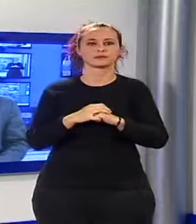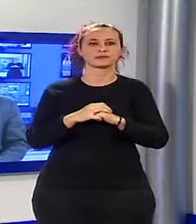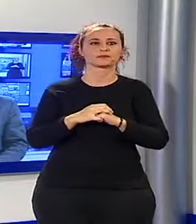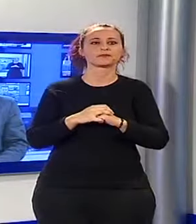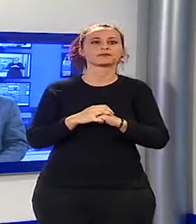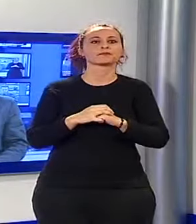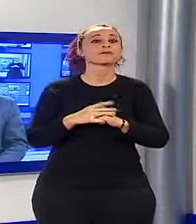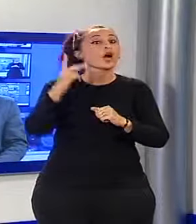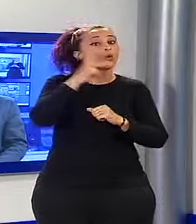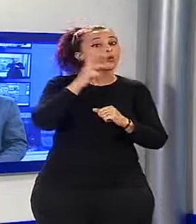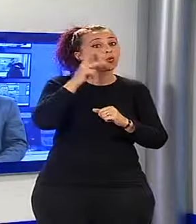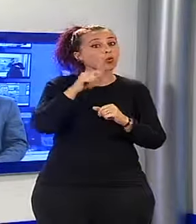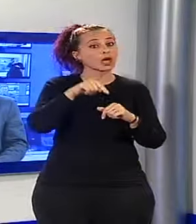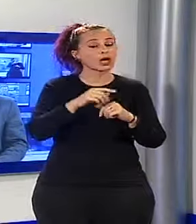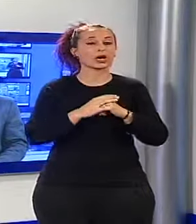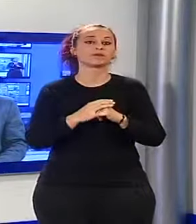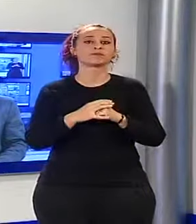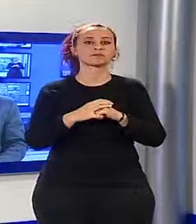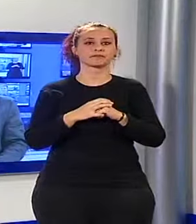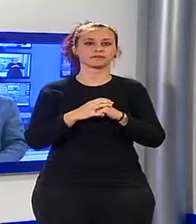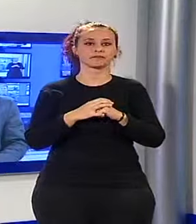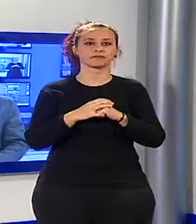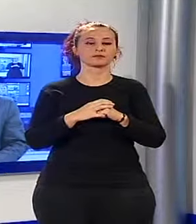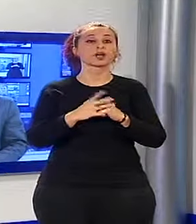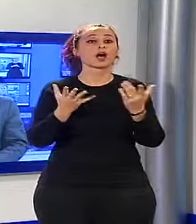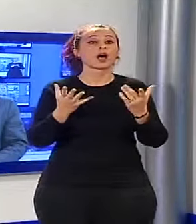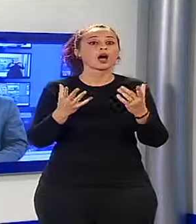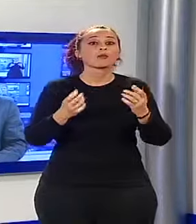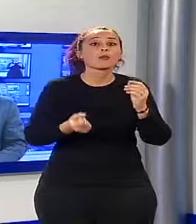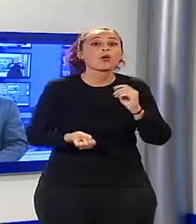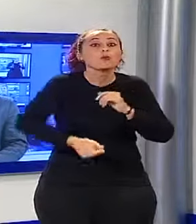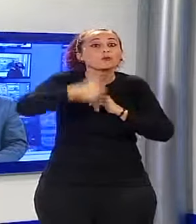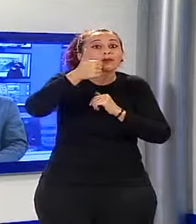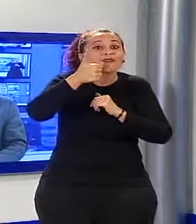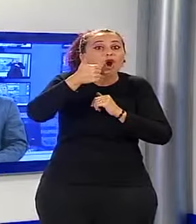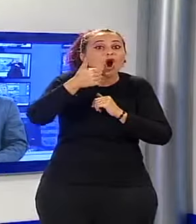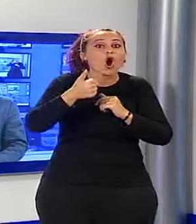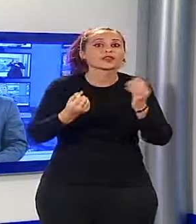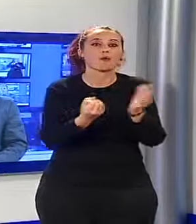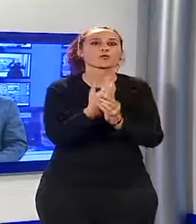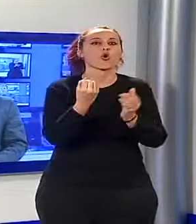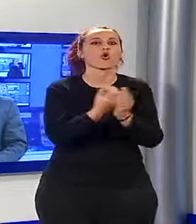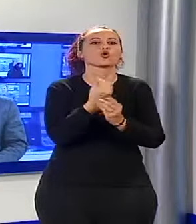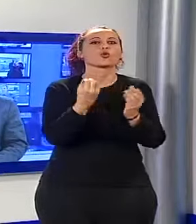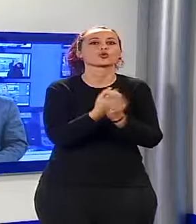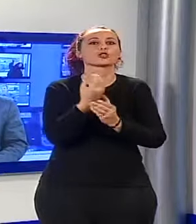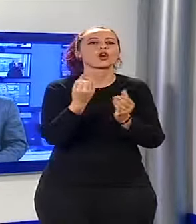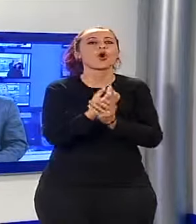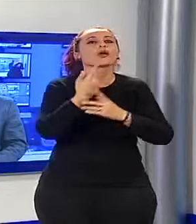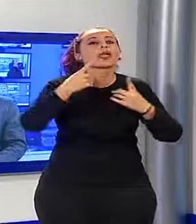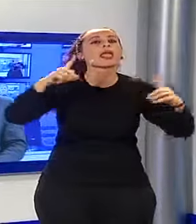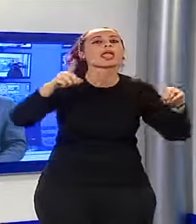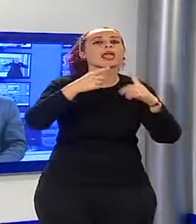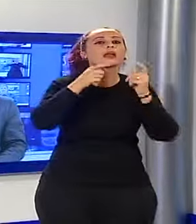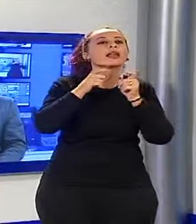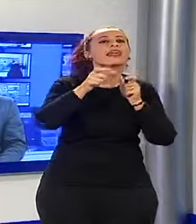Torniamo a Lucca perché debutta al Teatro del Giglio una produzione di opera lirica